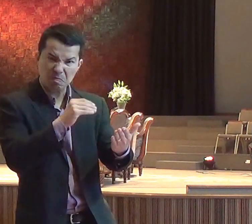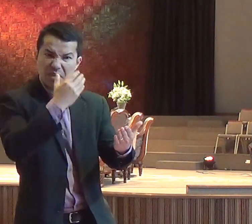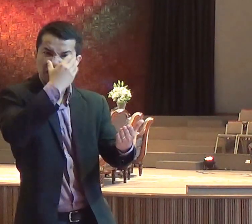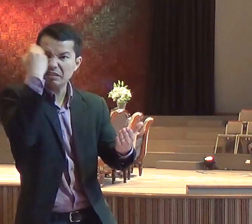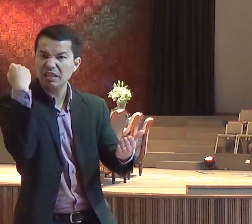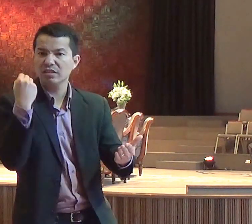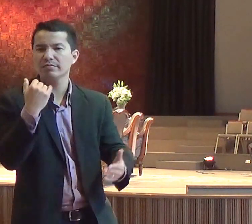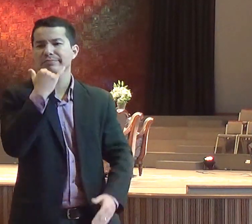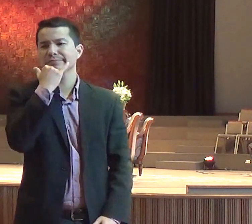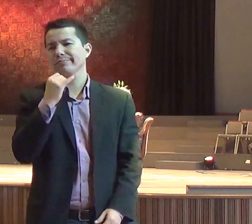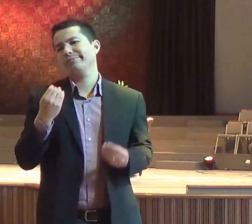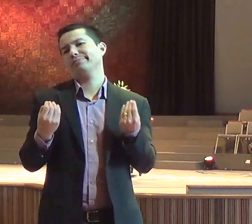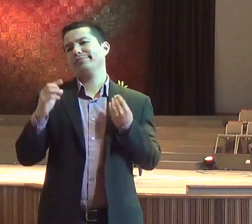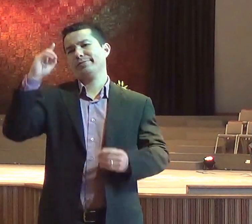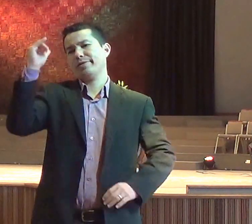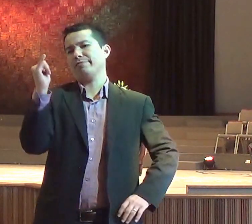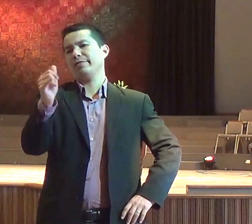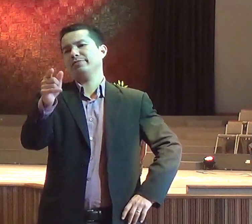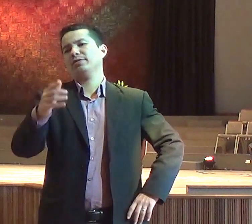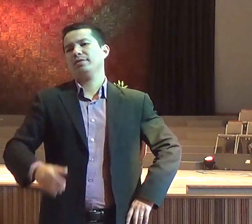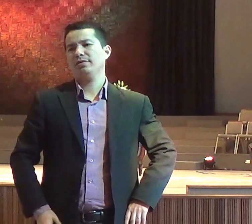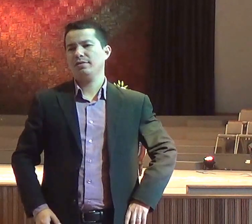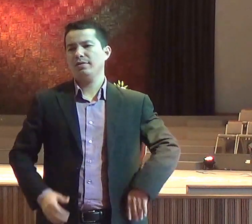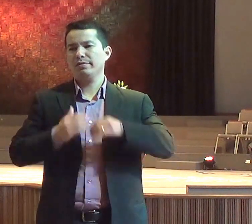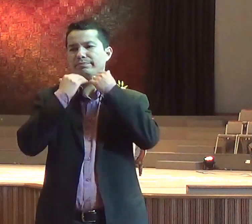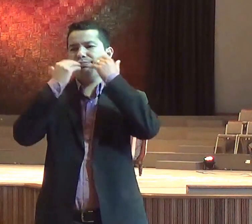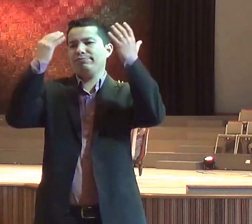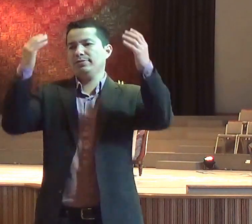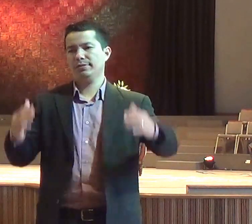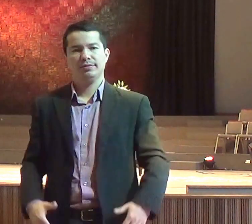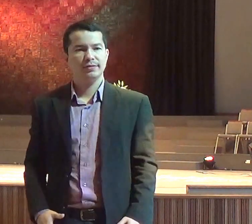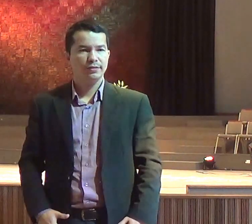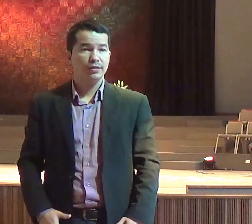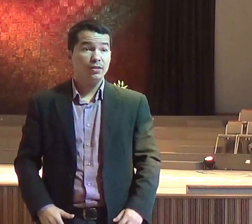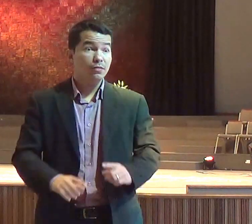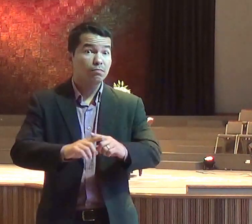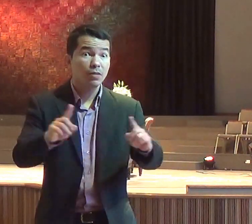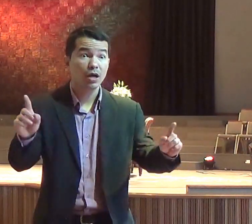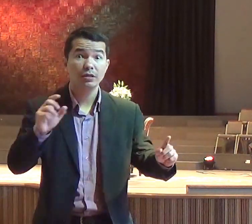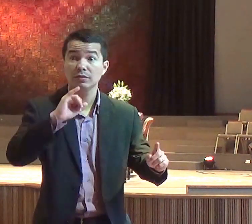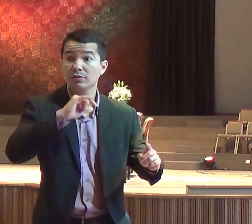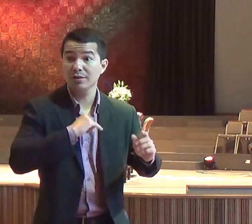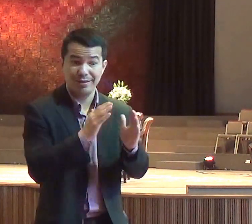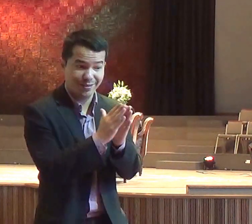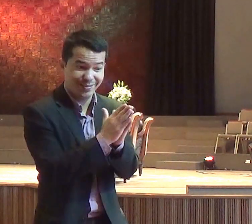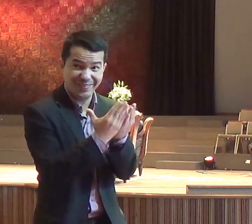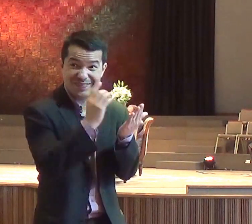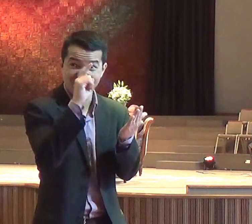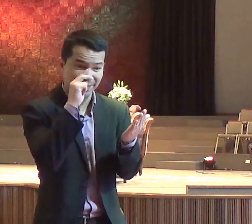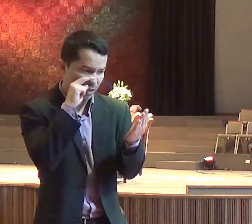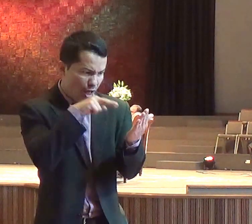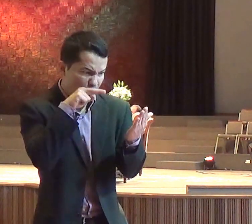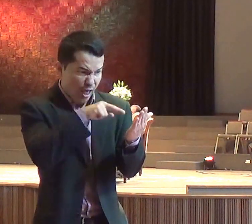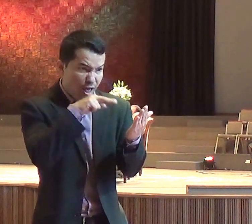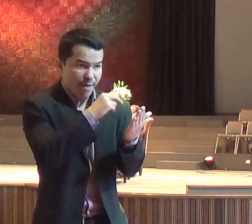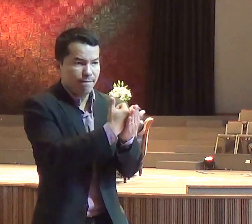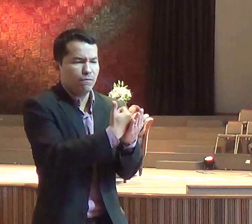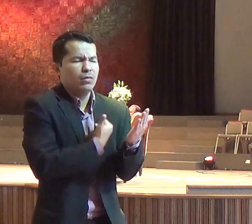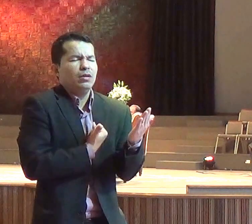estiver quebrado, as vozes que a gente vai ouvir são dos outros altares que estarão no nosso